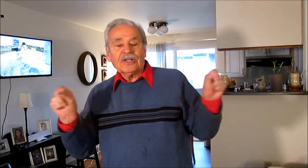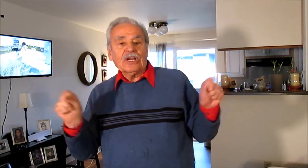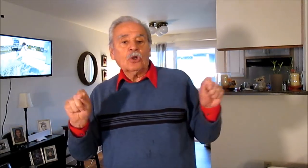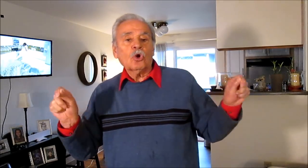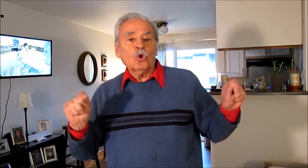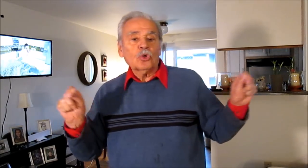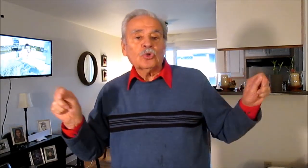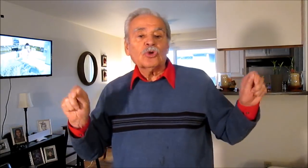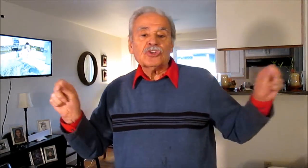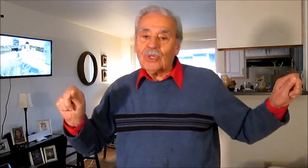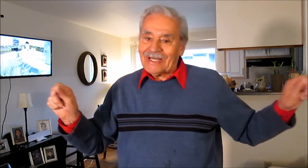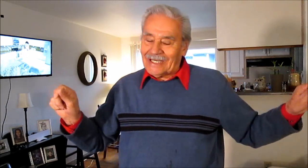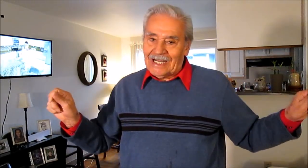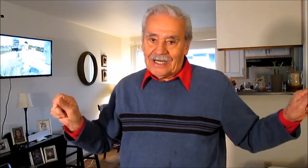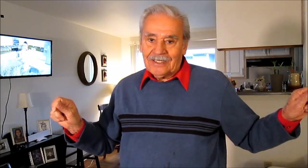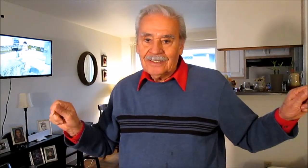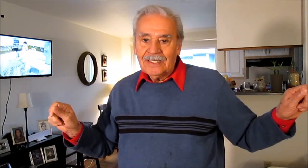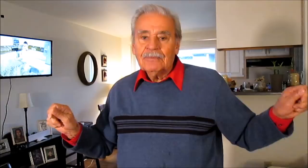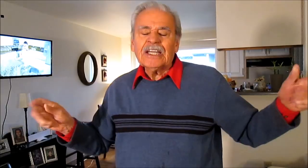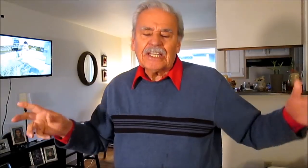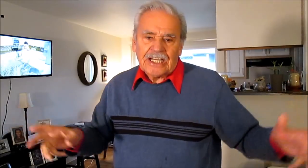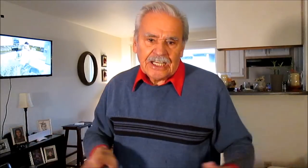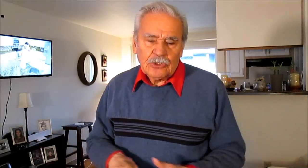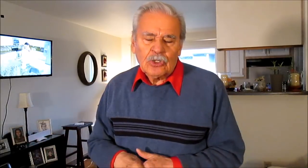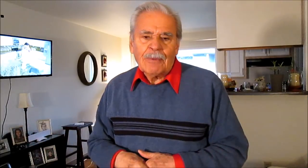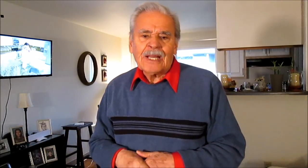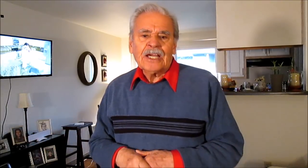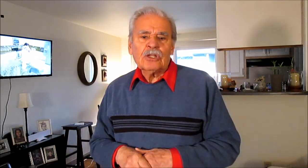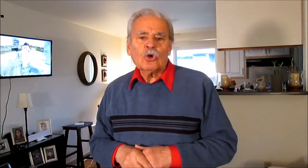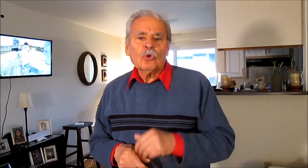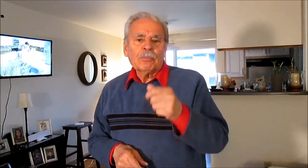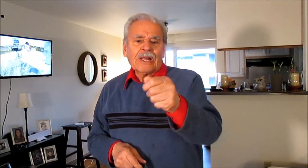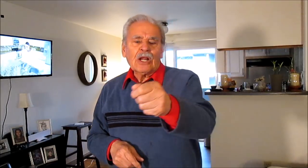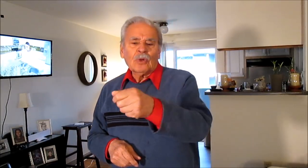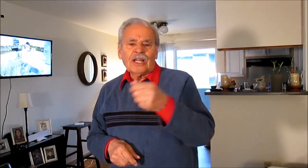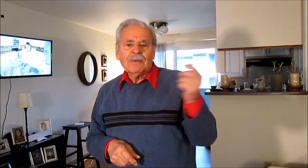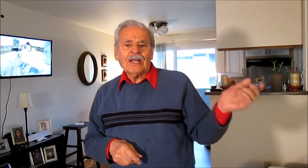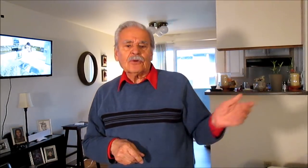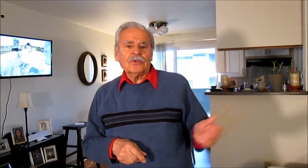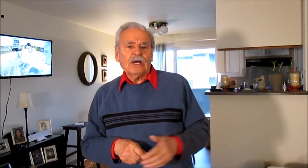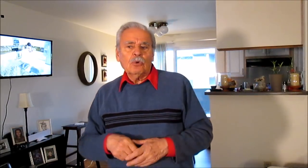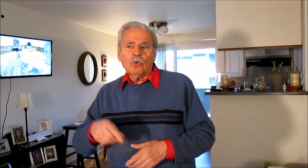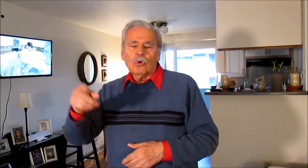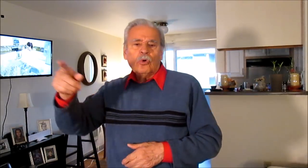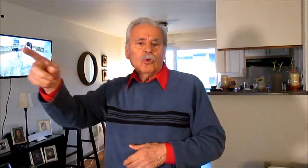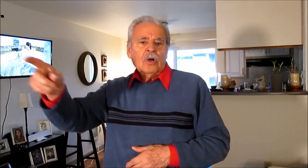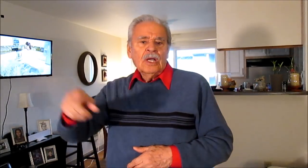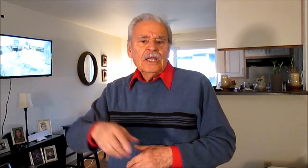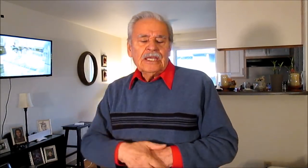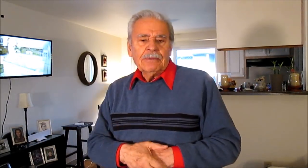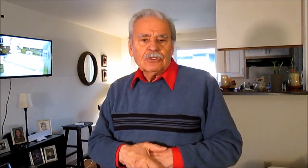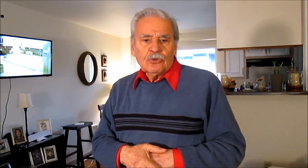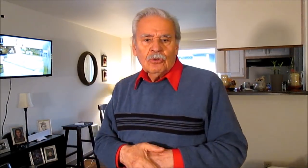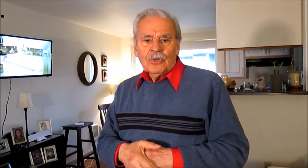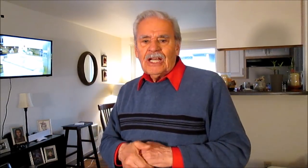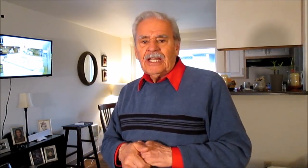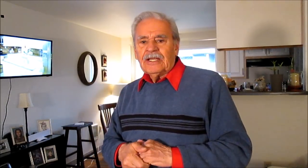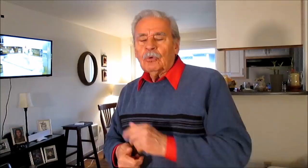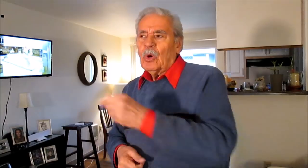arregló no quiso no arreglar ¿qué te crees? ¿habrán querido comprarlo a Navarro y a Hugo y a Víctor Hugo Morales o